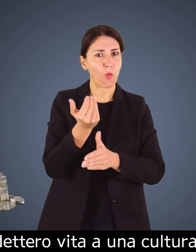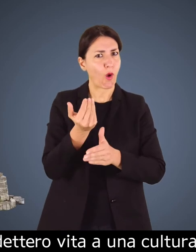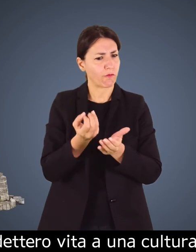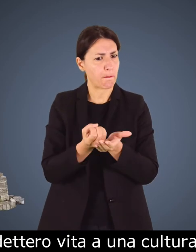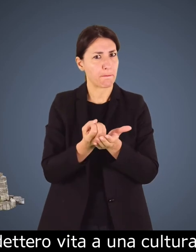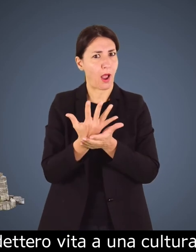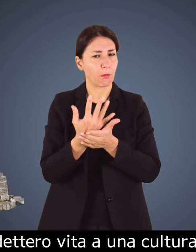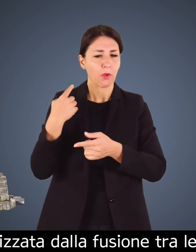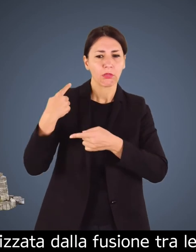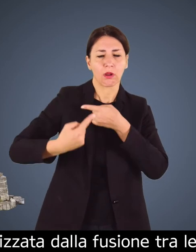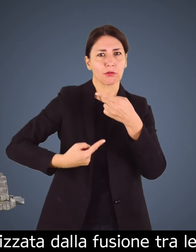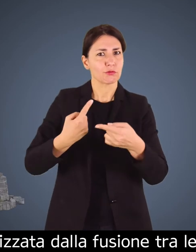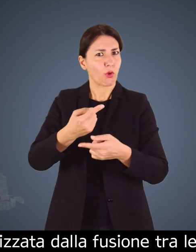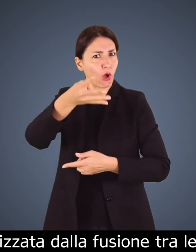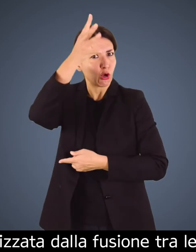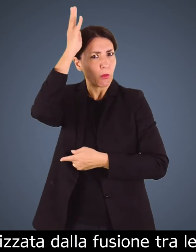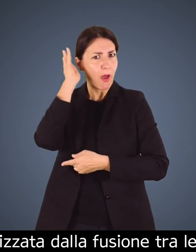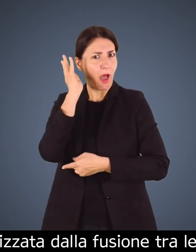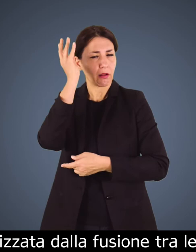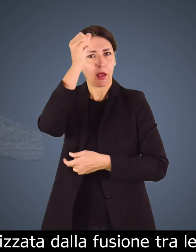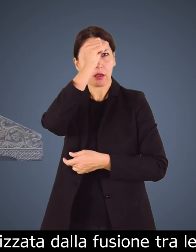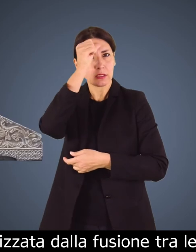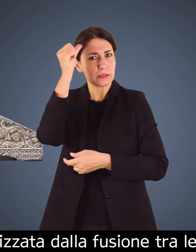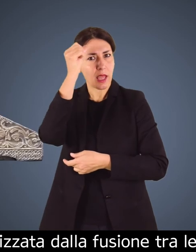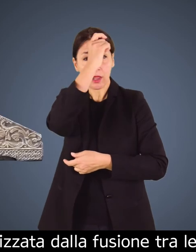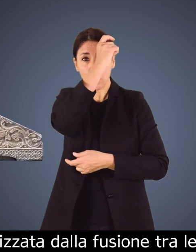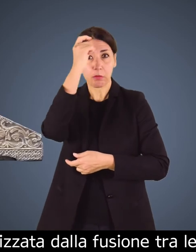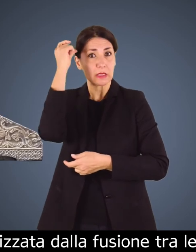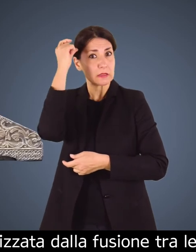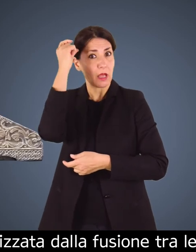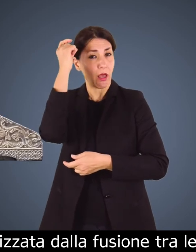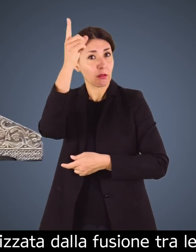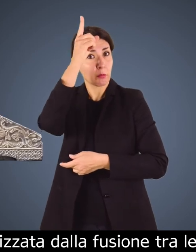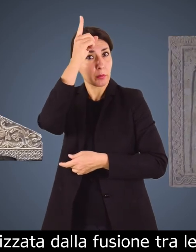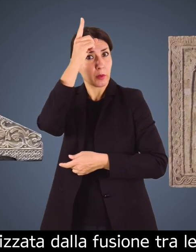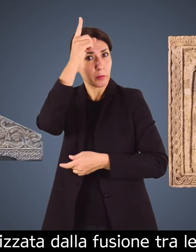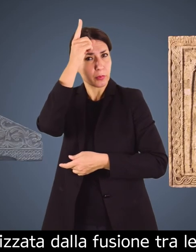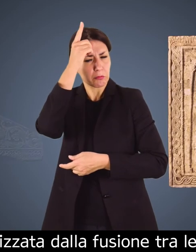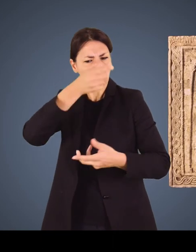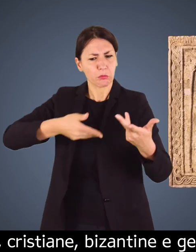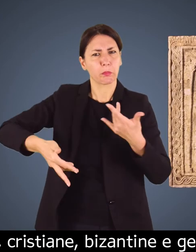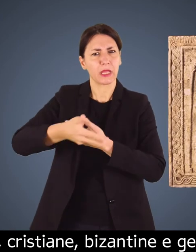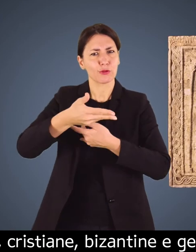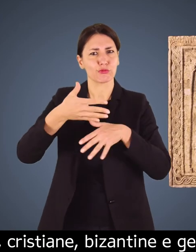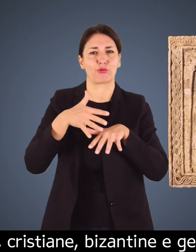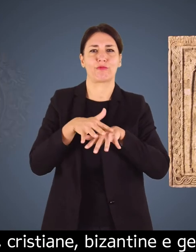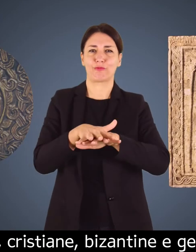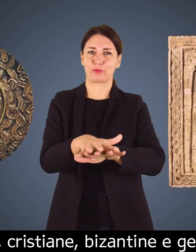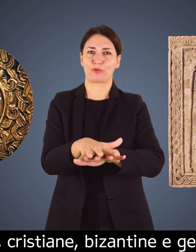dettero vita una cultura nuova caratterizzata dalla fusione tra le tradizioni romane cristiane